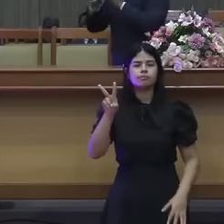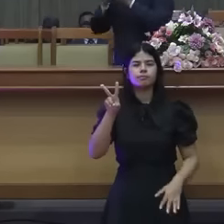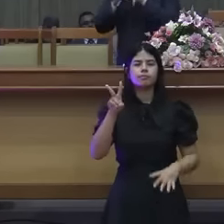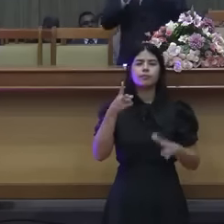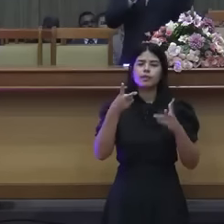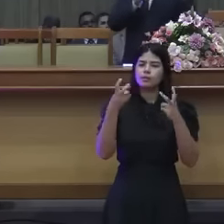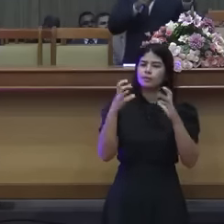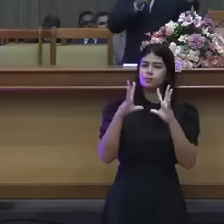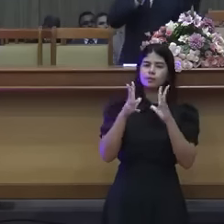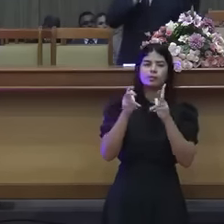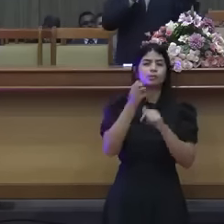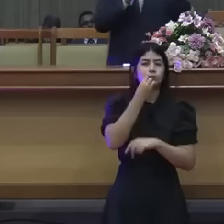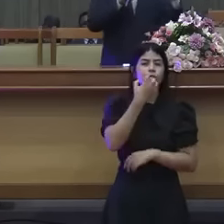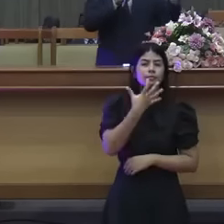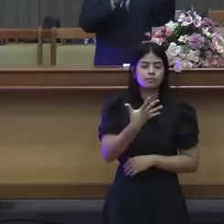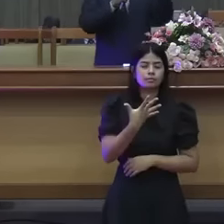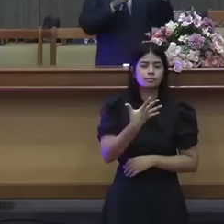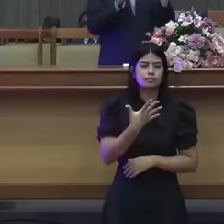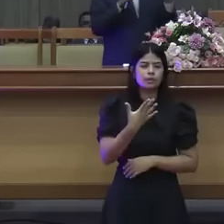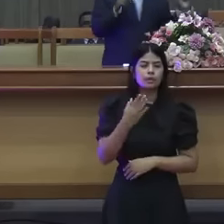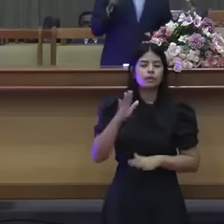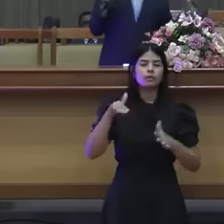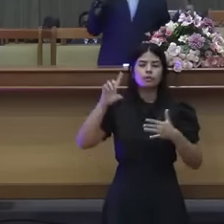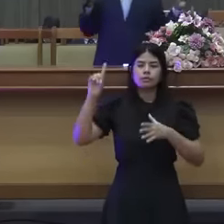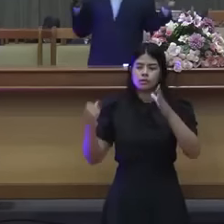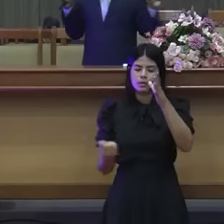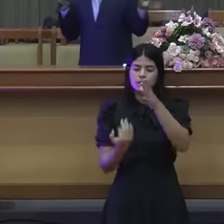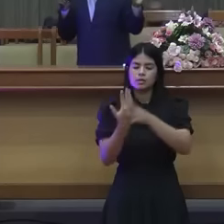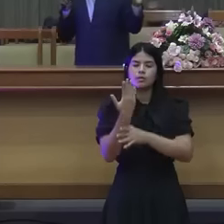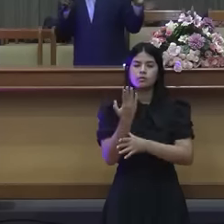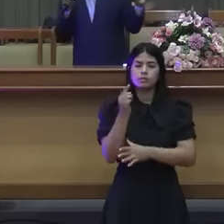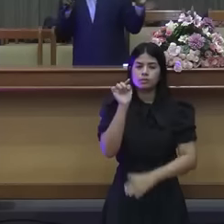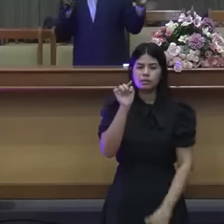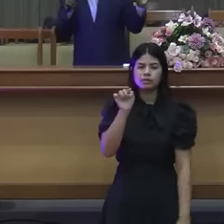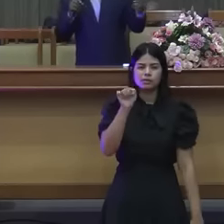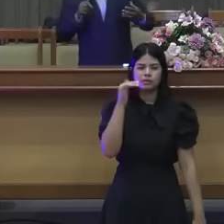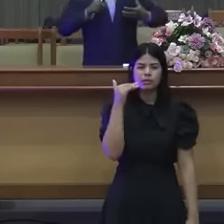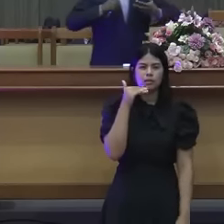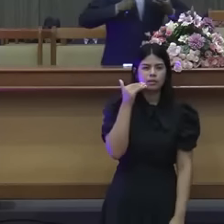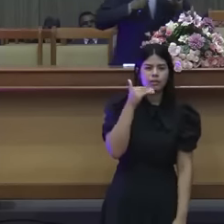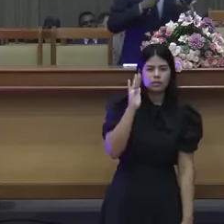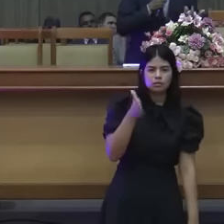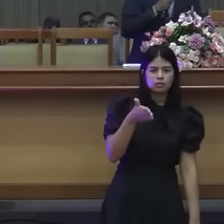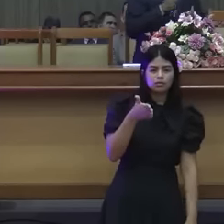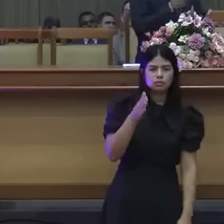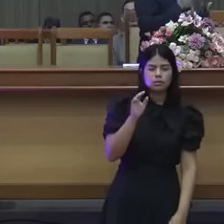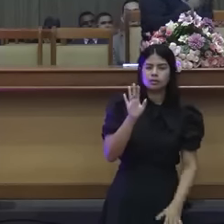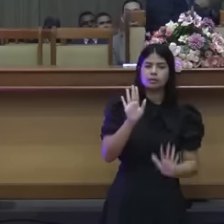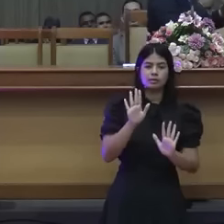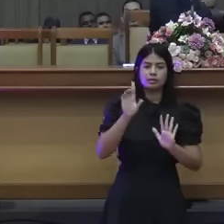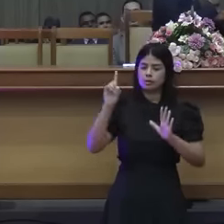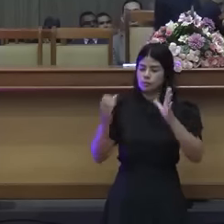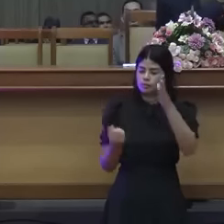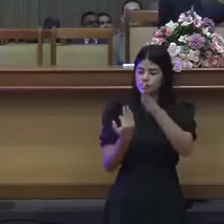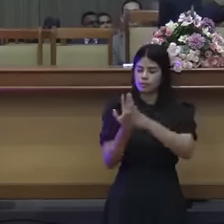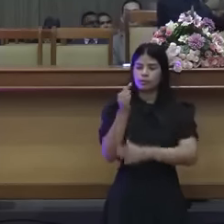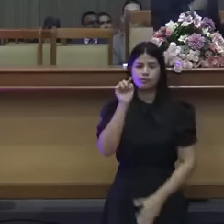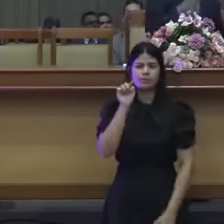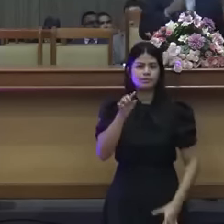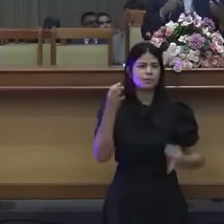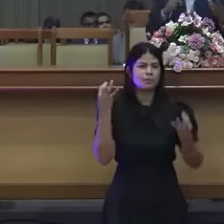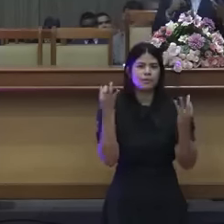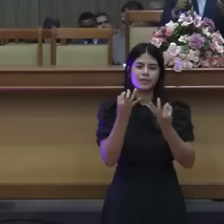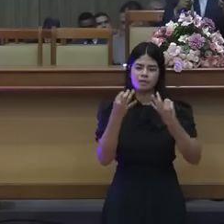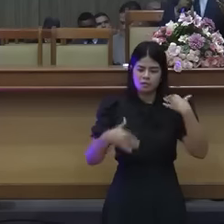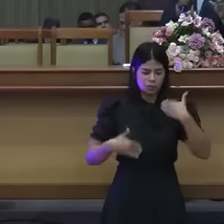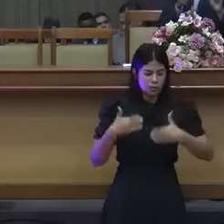era? Quando Deus te fez, ele te fez com defeito de fabricação? Ele te fez perfeito, teu corpo é lindo, teu corpo é